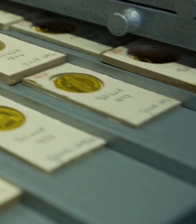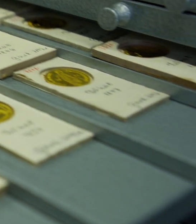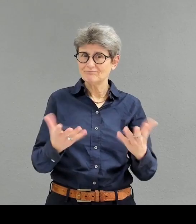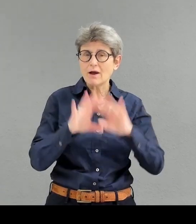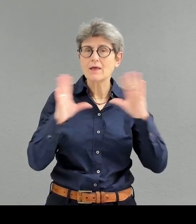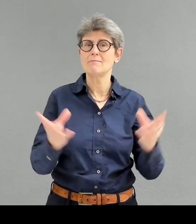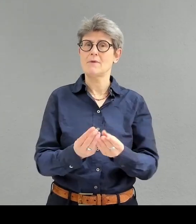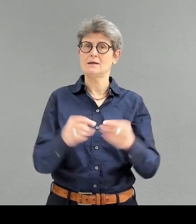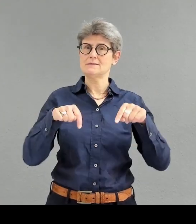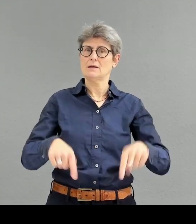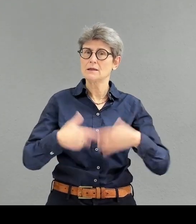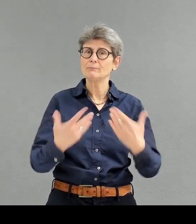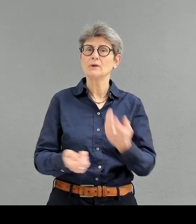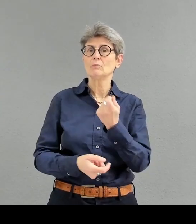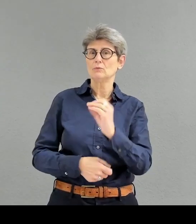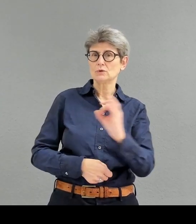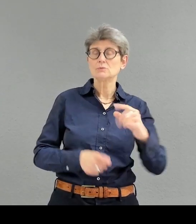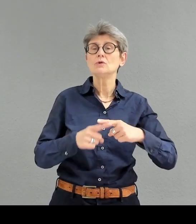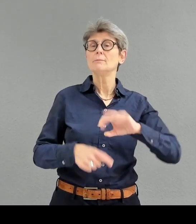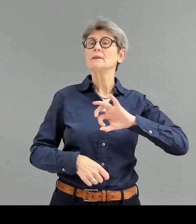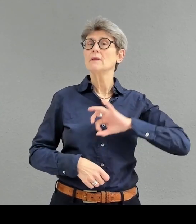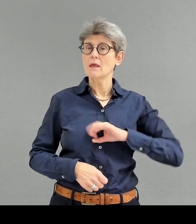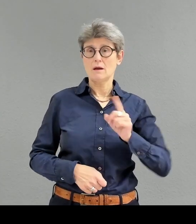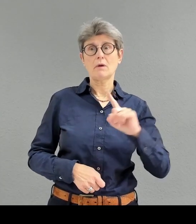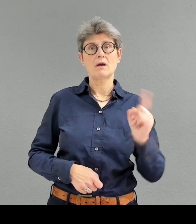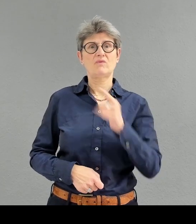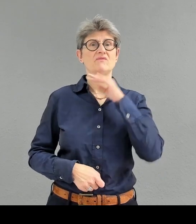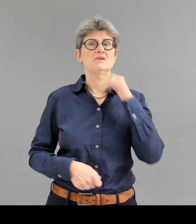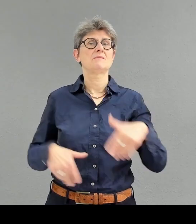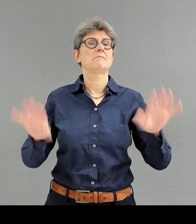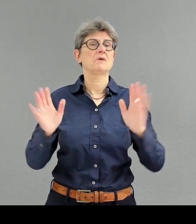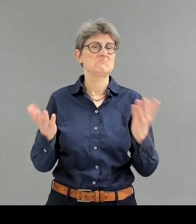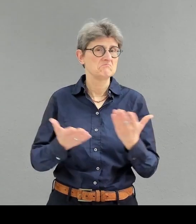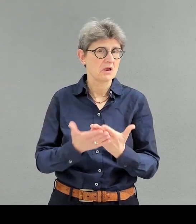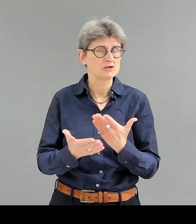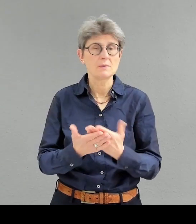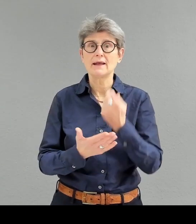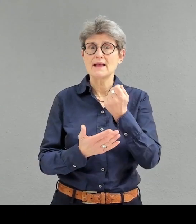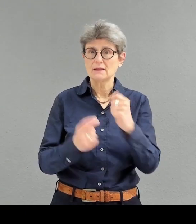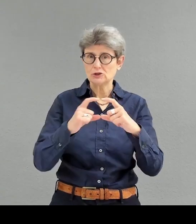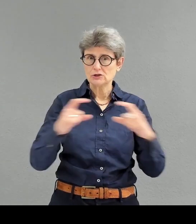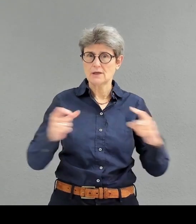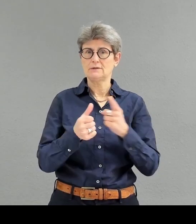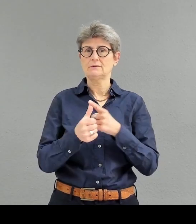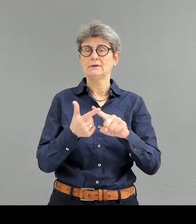Im Wesentlichen sind es Münzen und Medaillen, aber auch viele Dinge darüber hinaus. Wir haben auch Geldscheine, Geldwagen,